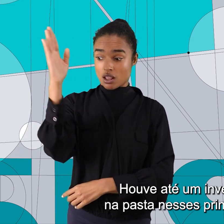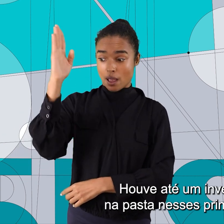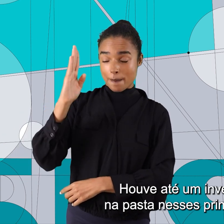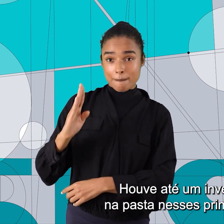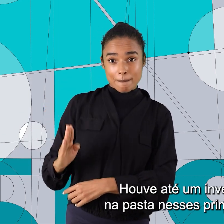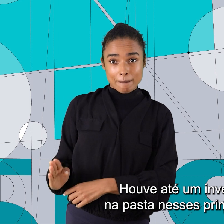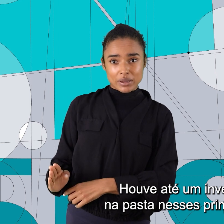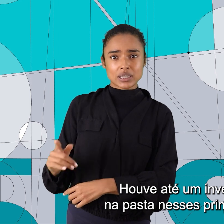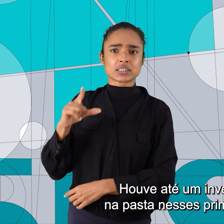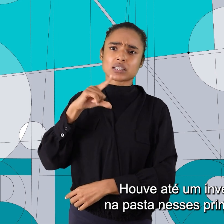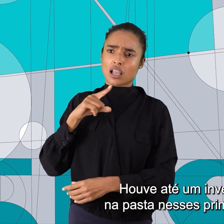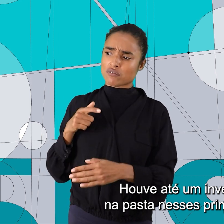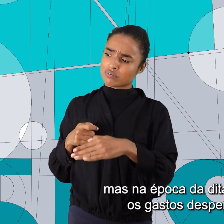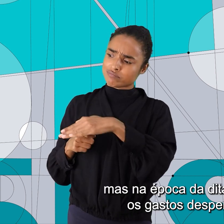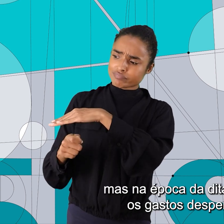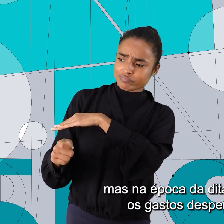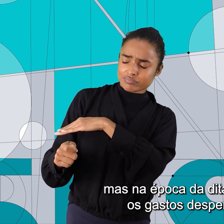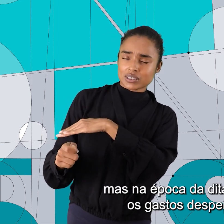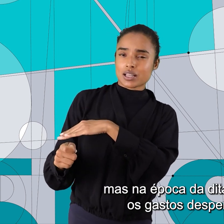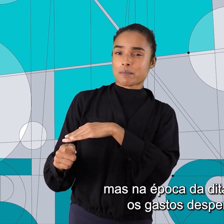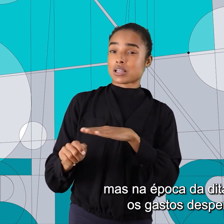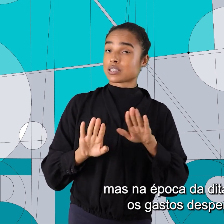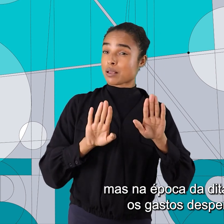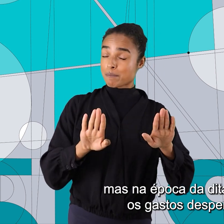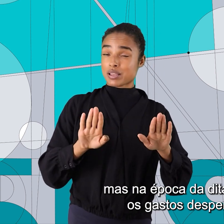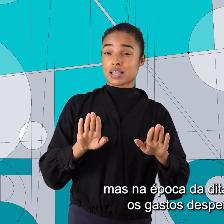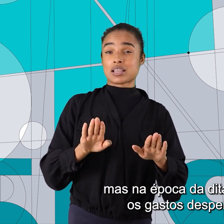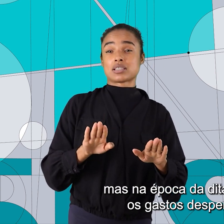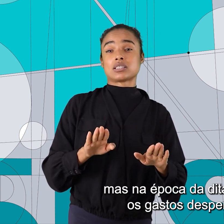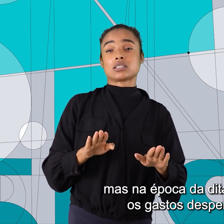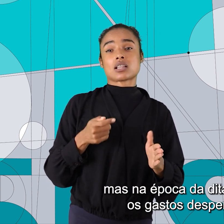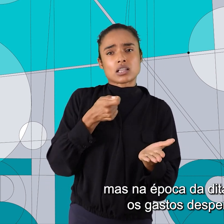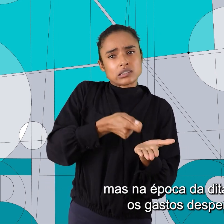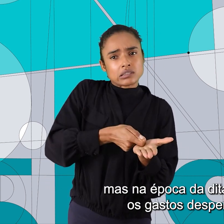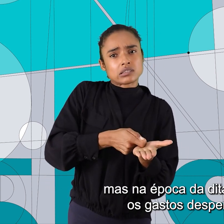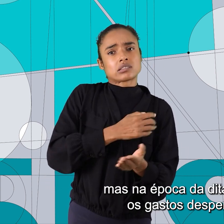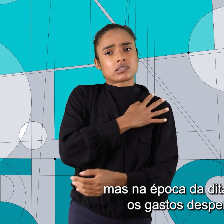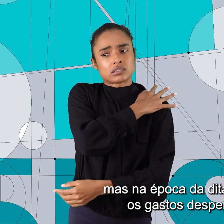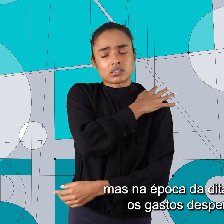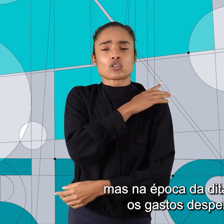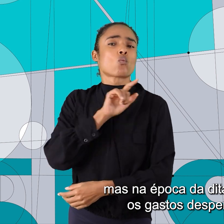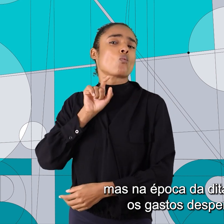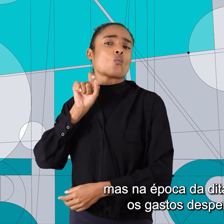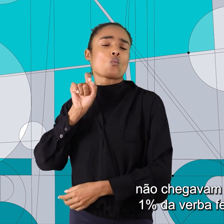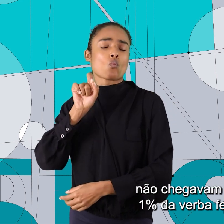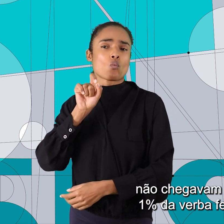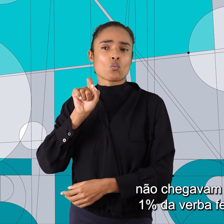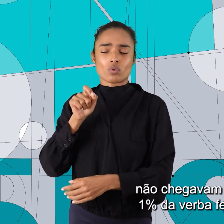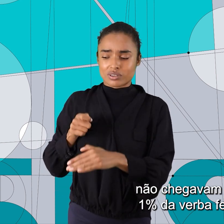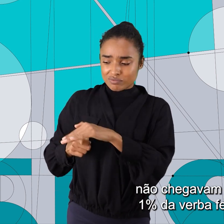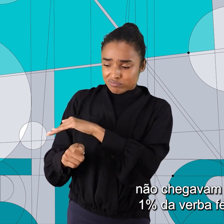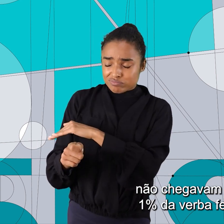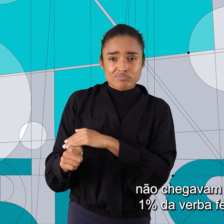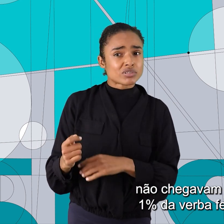pasta nesses primeiros anos, mas na época da ditadura militar, os gastos despencaram. Não